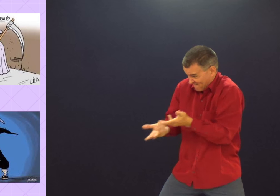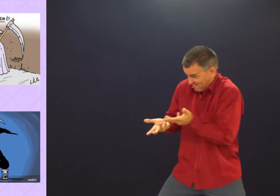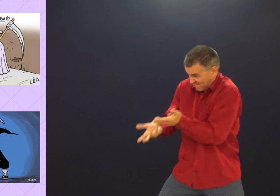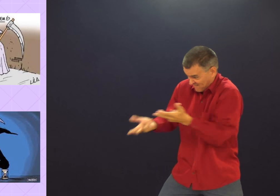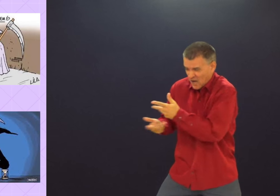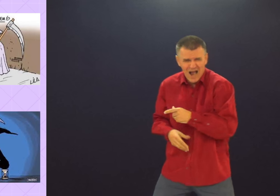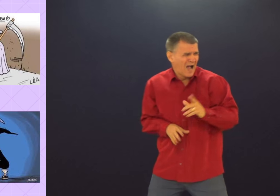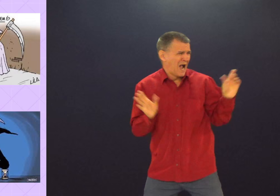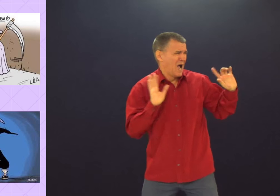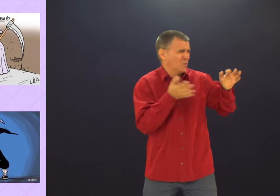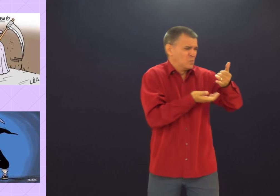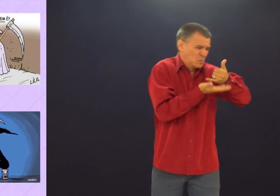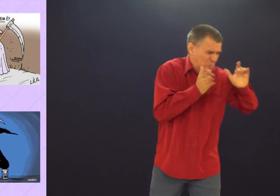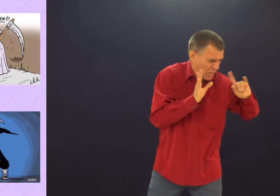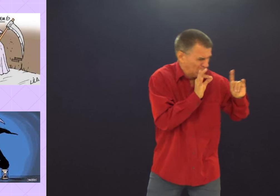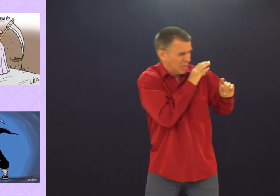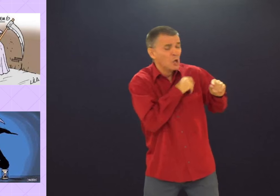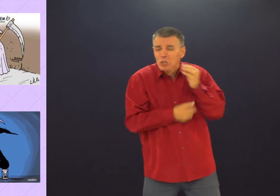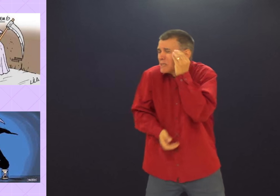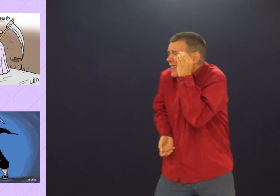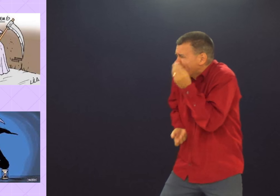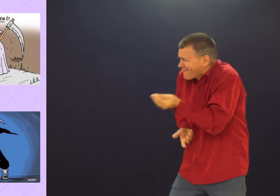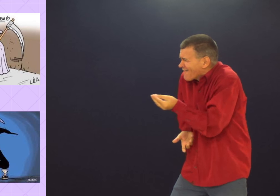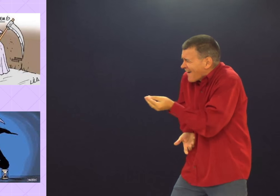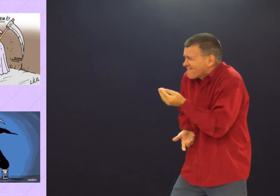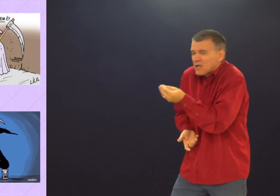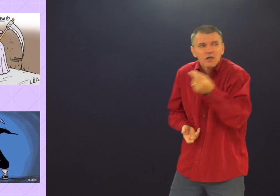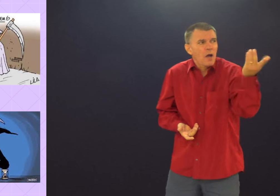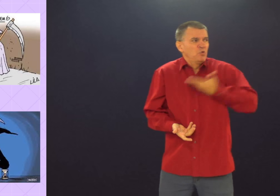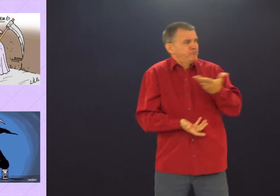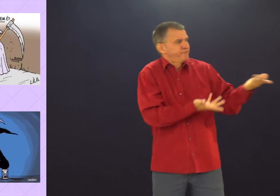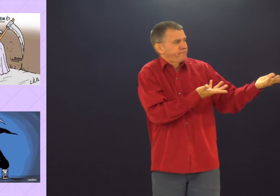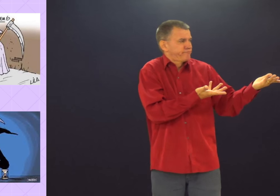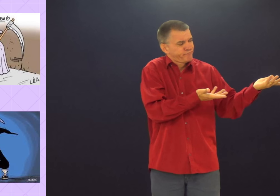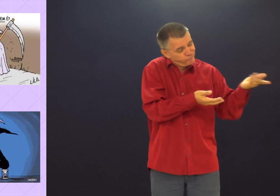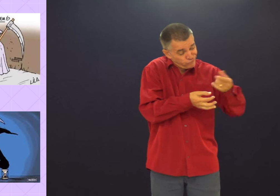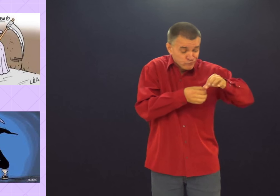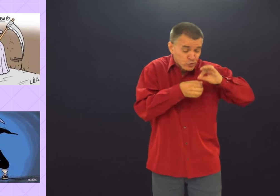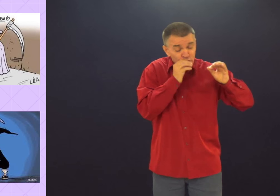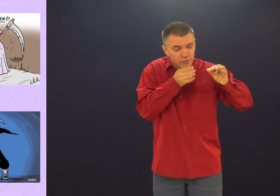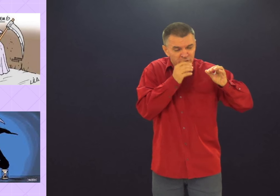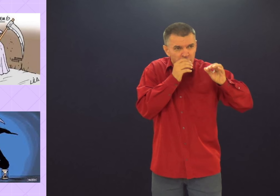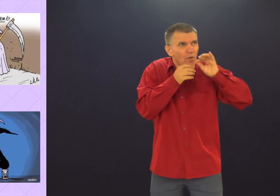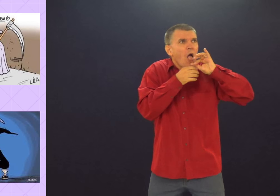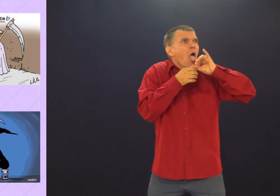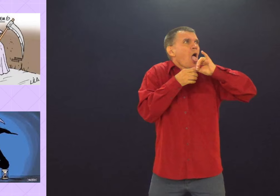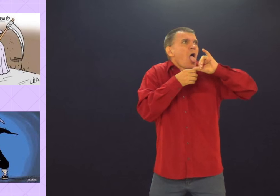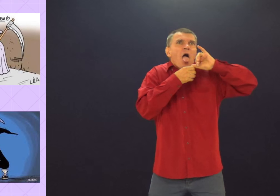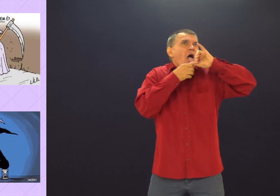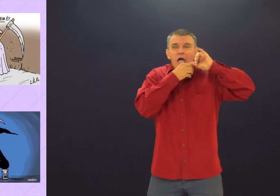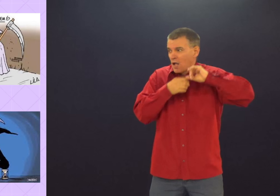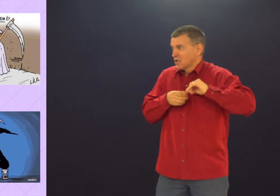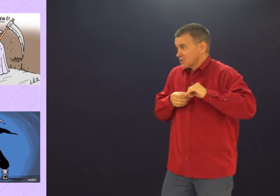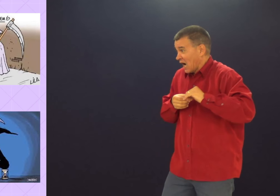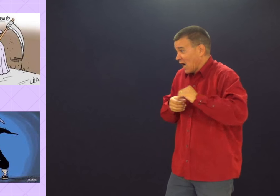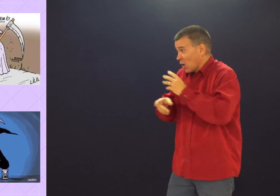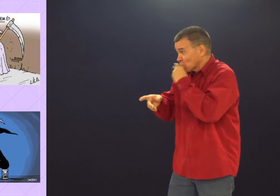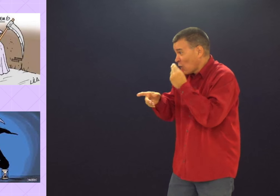E aí fica jogando, né? Começou com aquele... Eu não quero. Não, mas tenta, tenta. Só um pouquinho. Aí começa a usar, usar, usar, usar, usar.